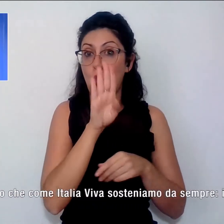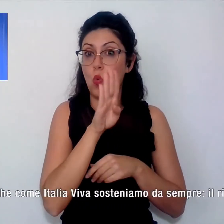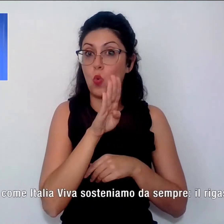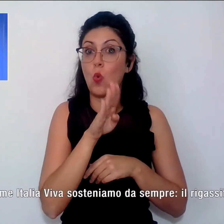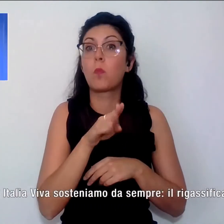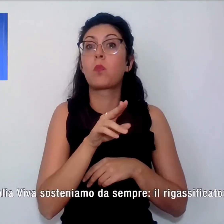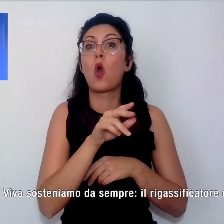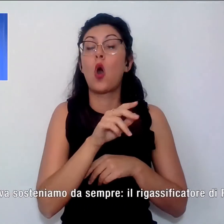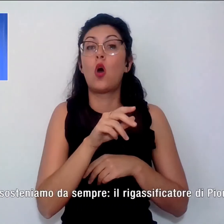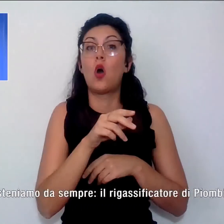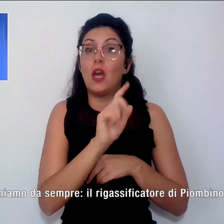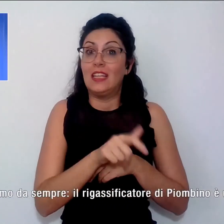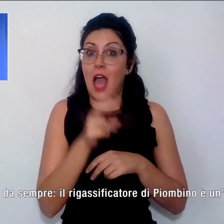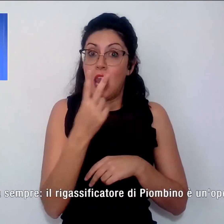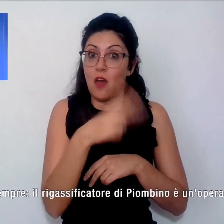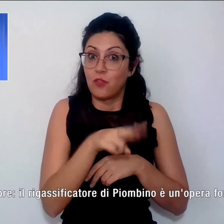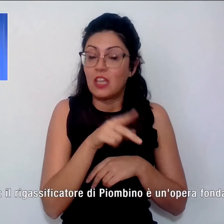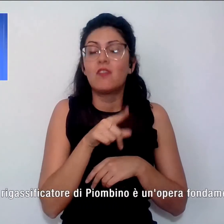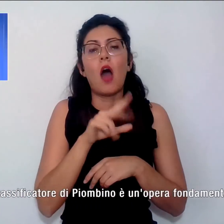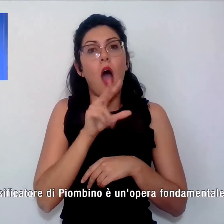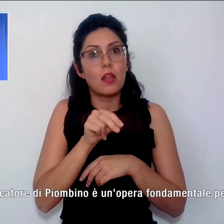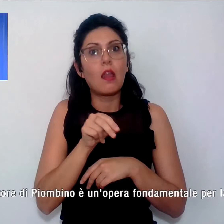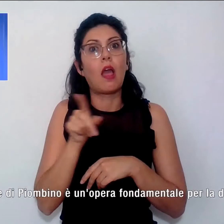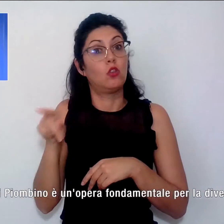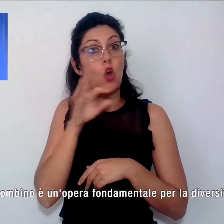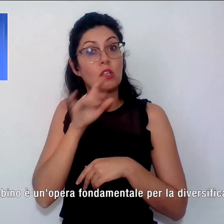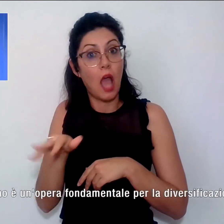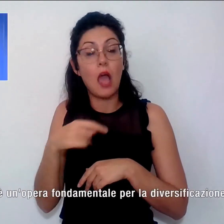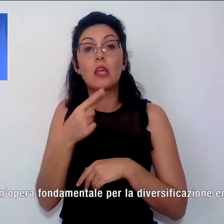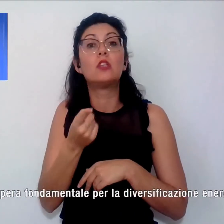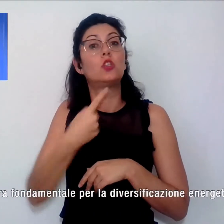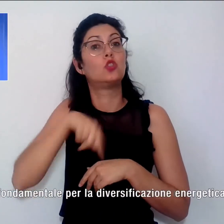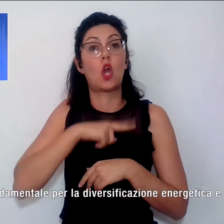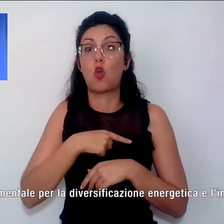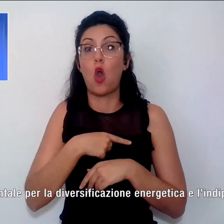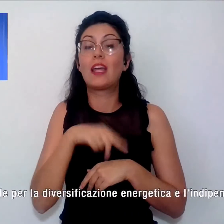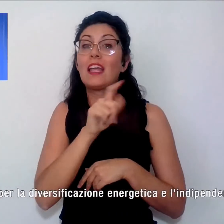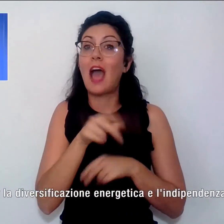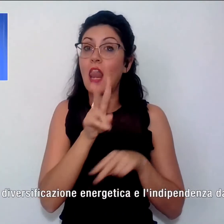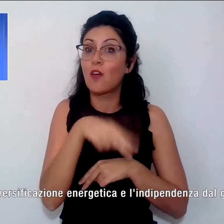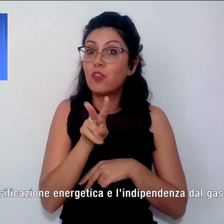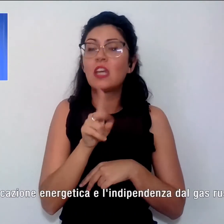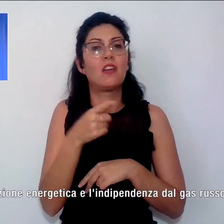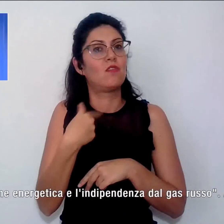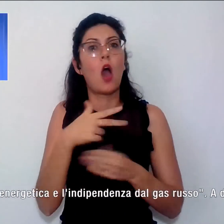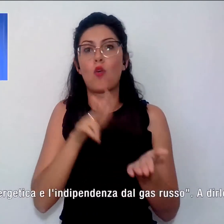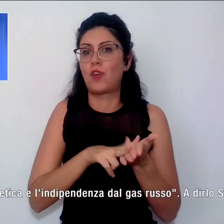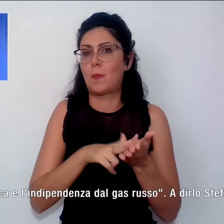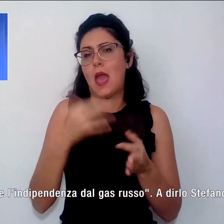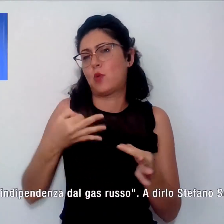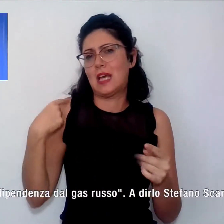ha detto oggi Draghi, in aula conferma quello che come Italia Viva sosteniamo da sempre il rigassificatore di Piombino, è un'opera